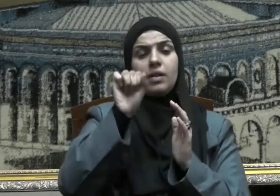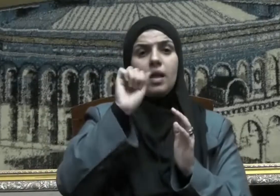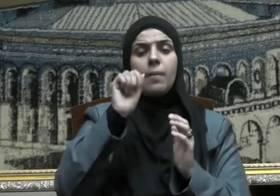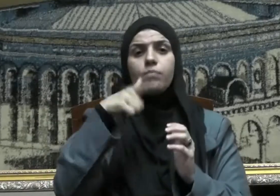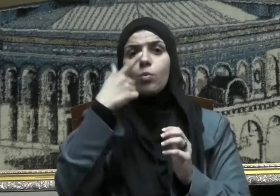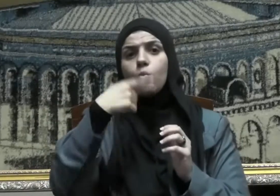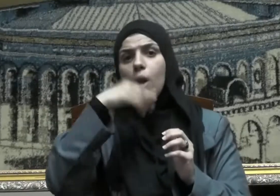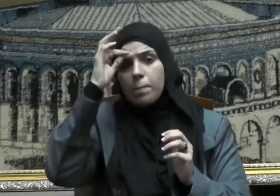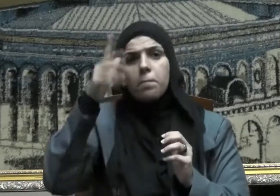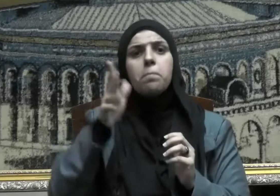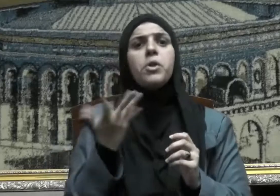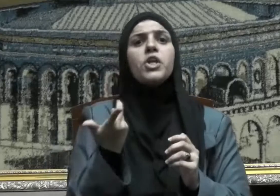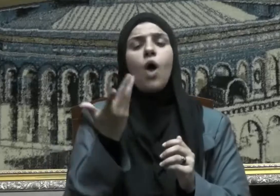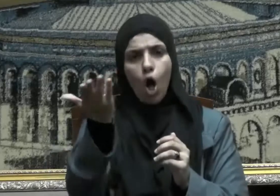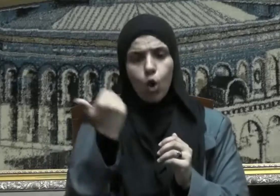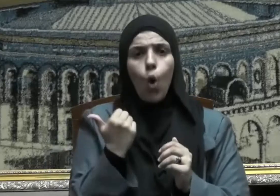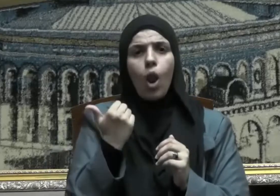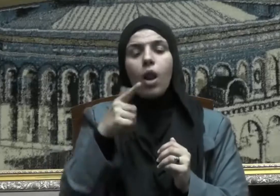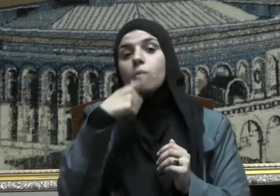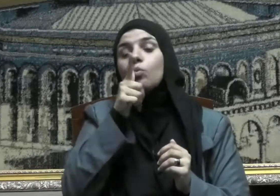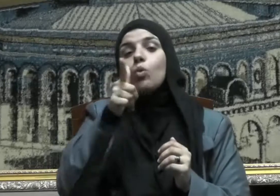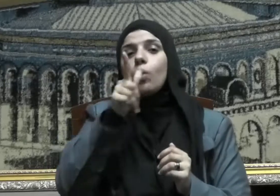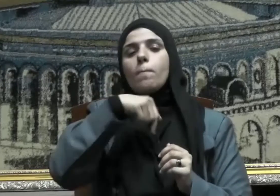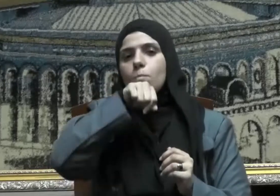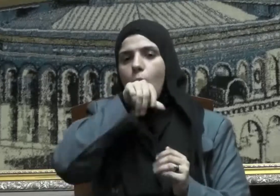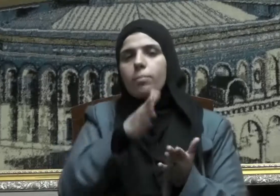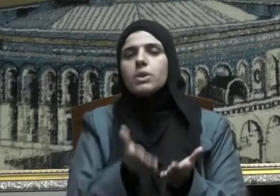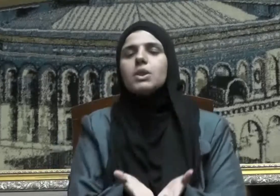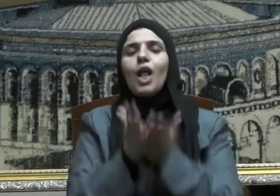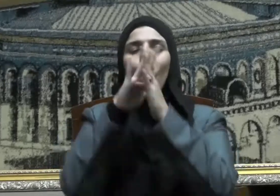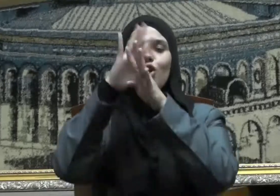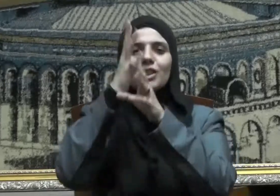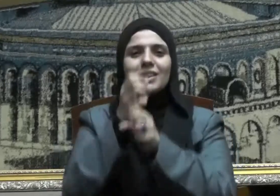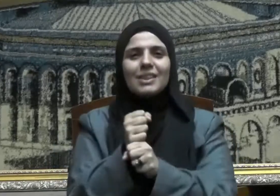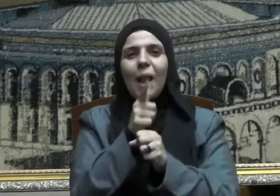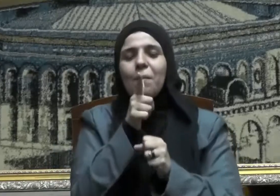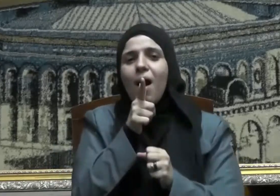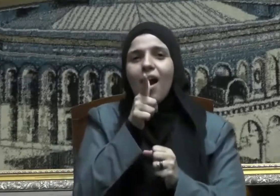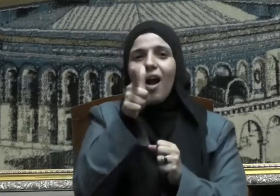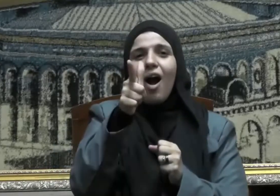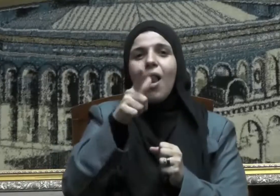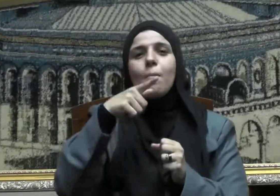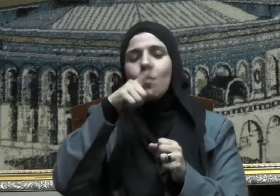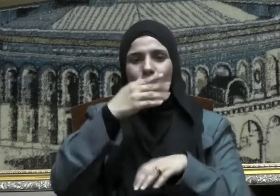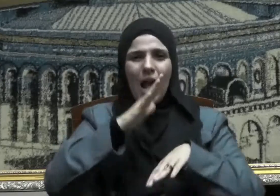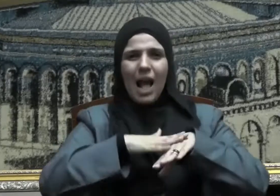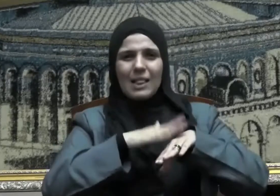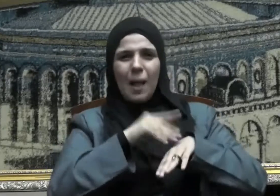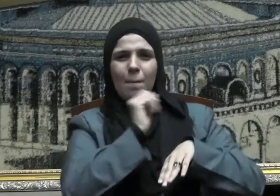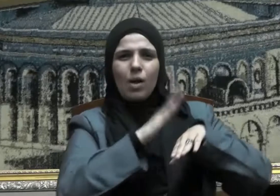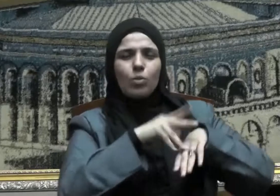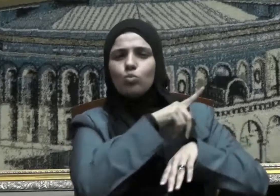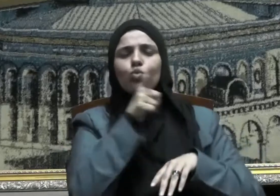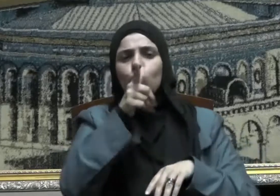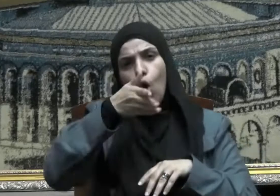فقال أألج فقال رسول الله صلى الله عليه وسلم لخادمه